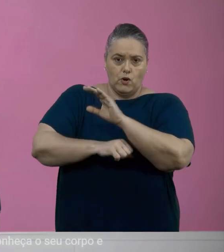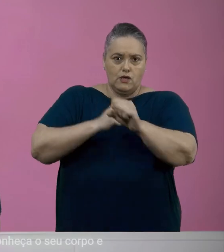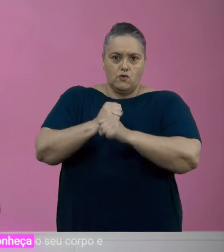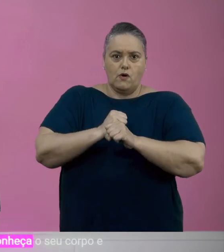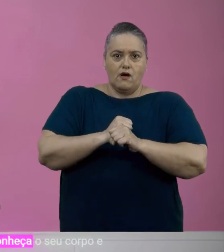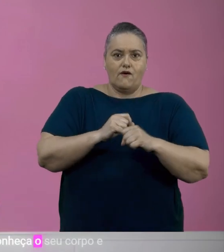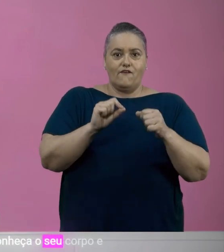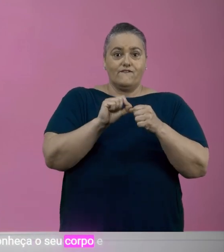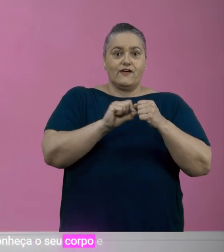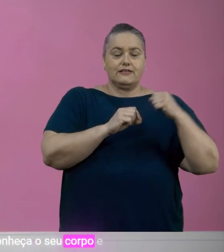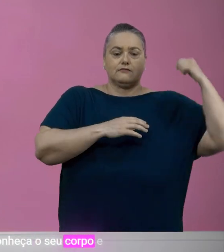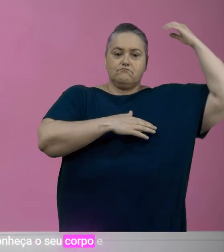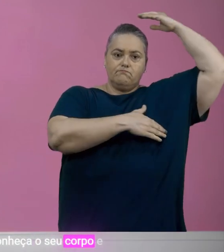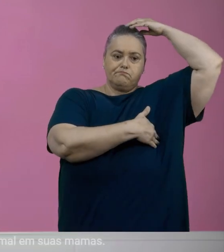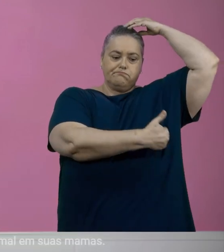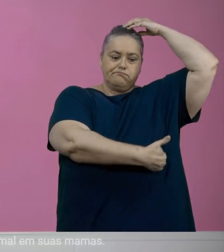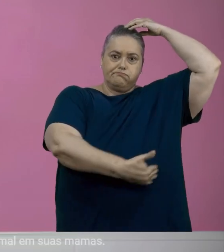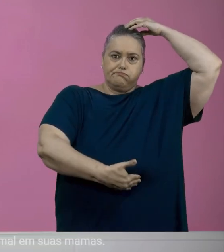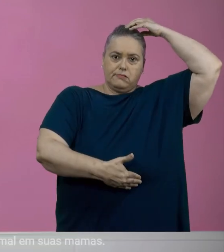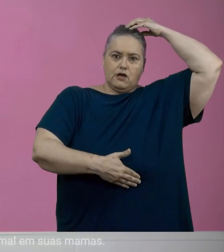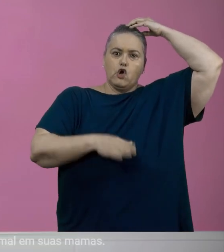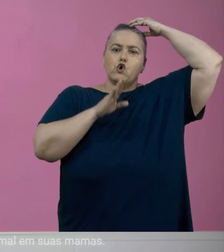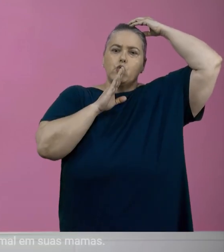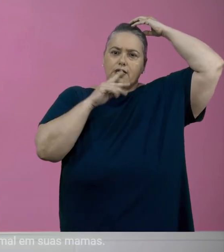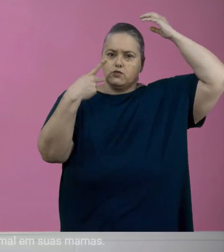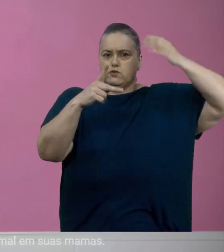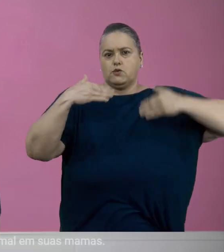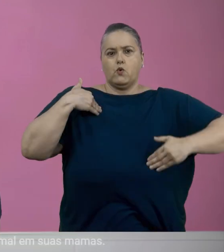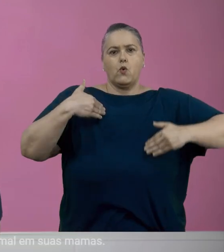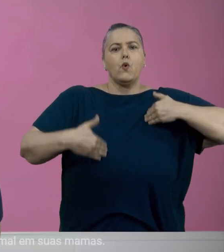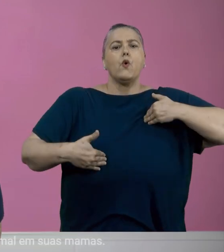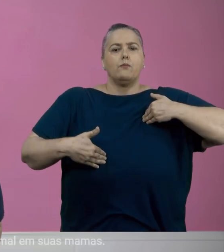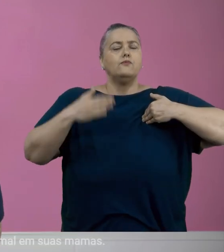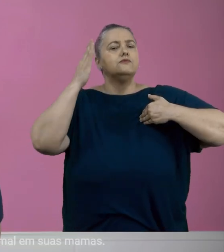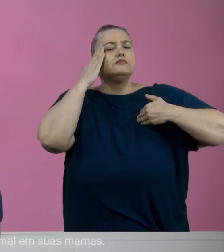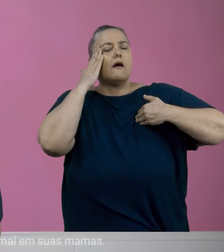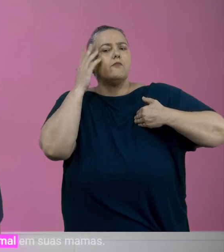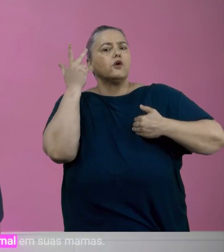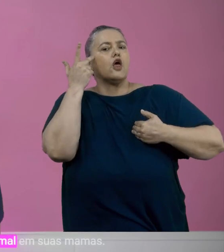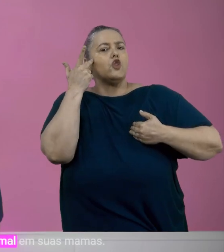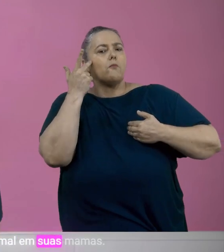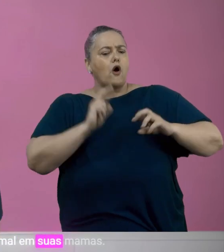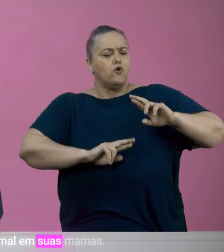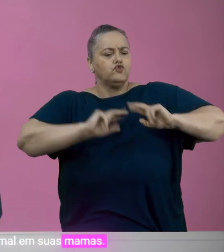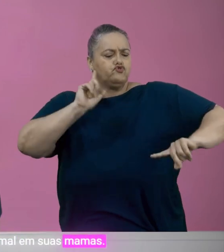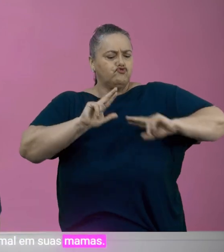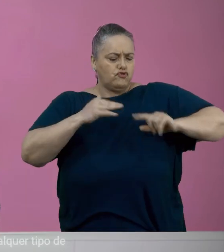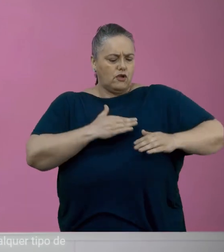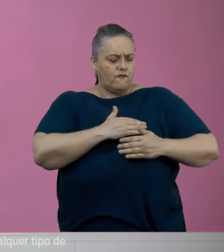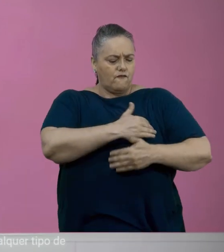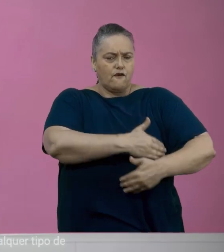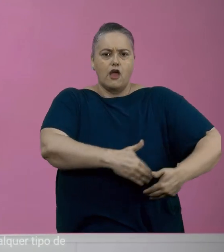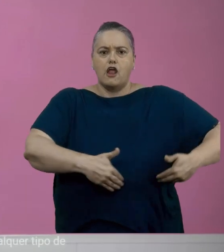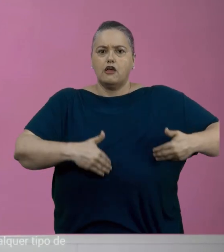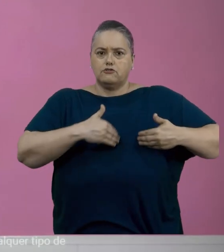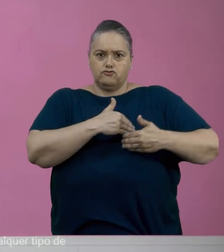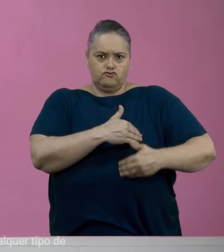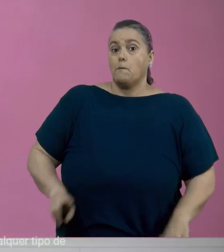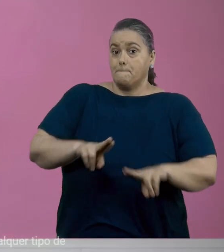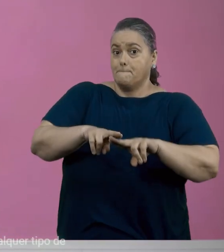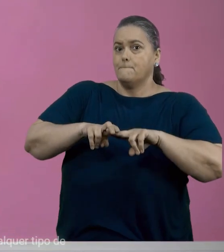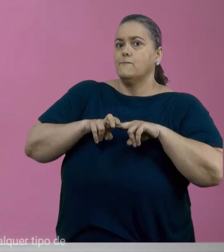para que você conheça o seu corpo e saiba o que é normal e o que é não normal em suas mamas. Sendo assim,